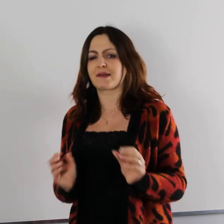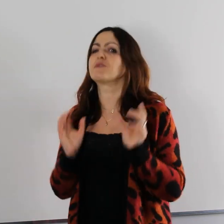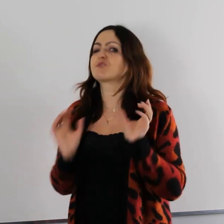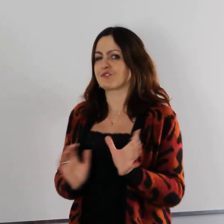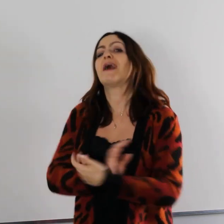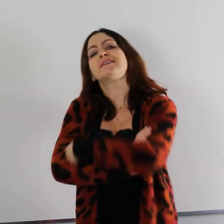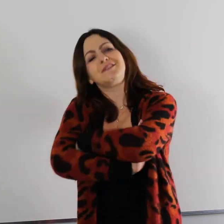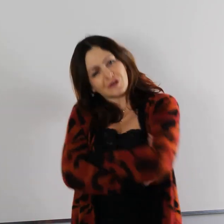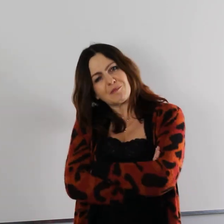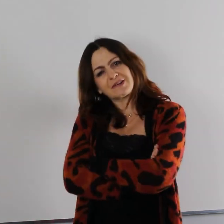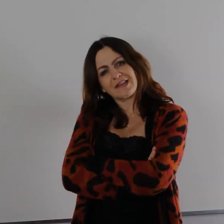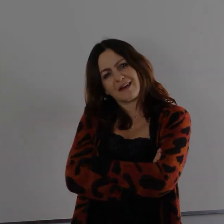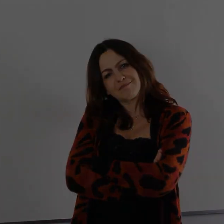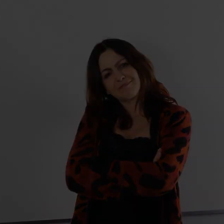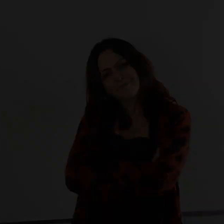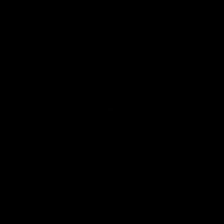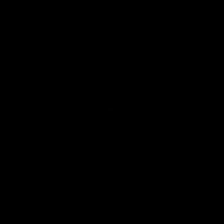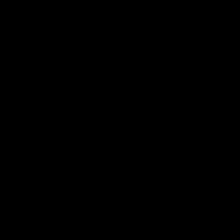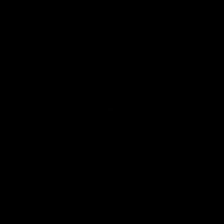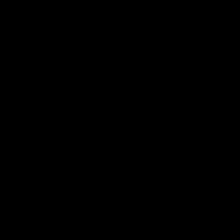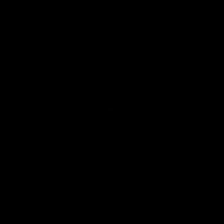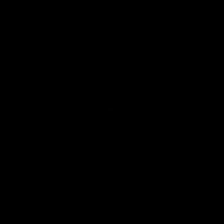bardzo życzę. Do zobaczenia! Dziękuje!